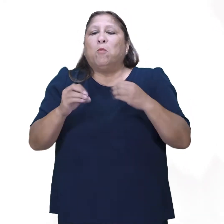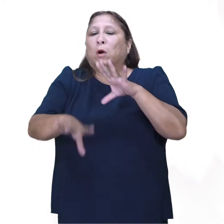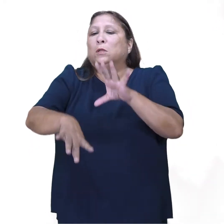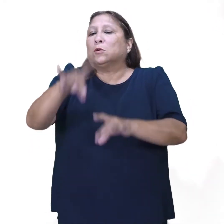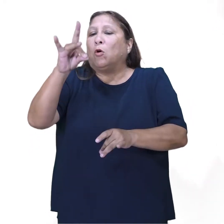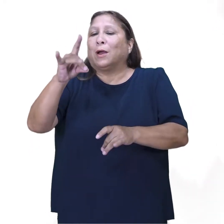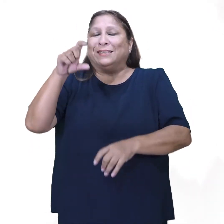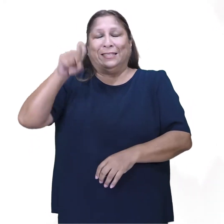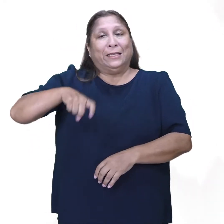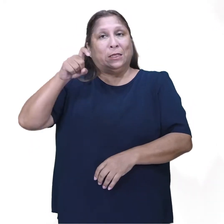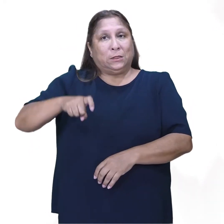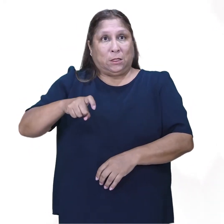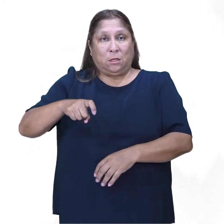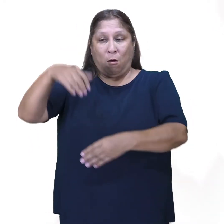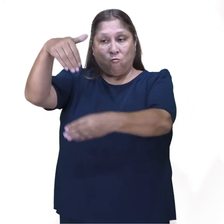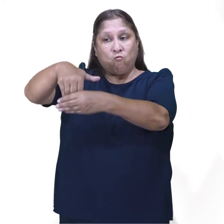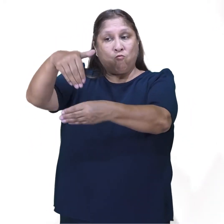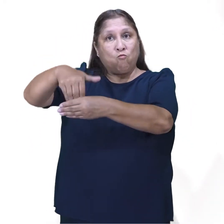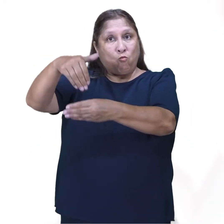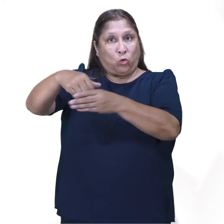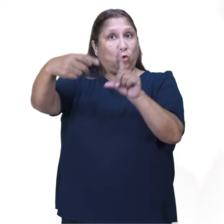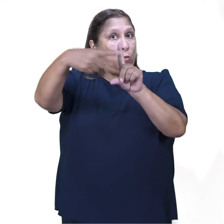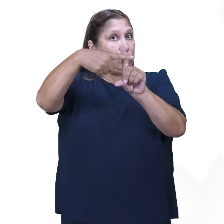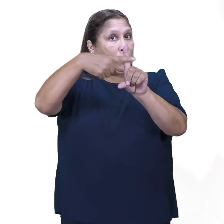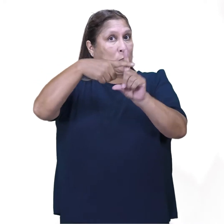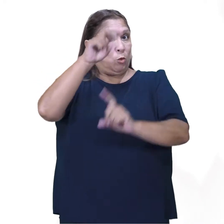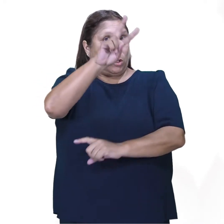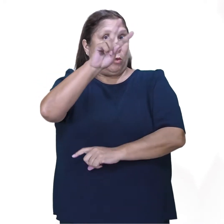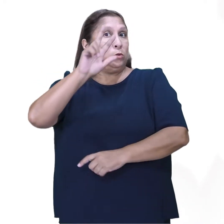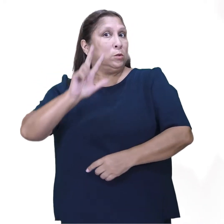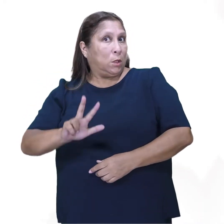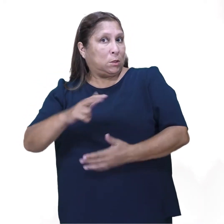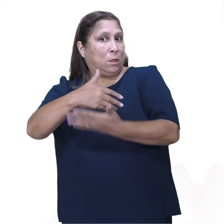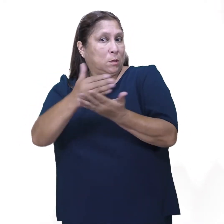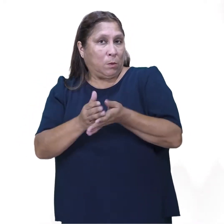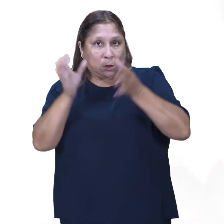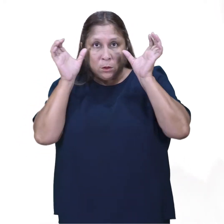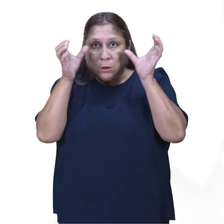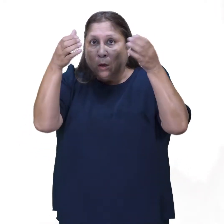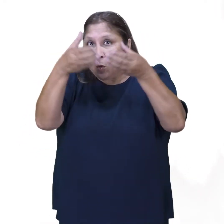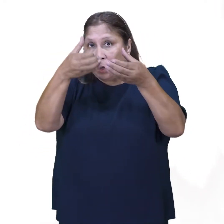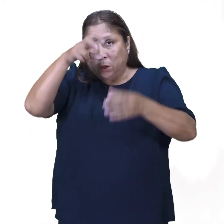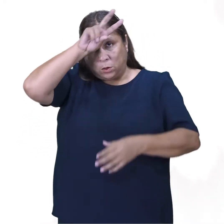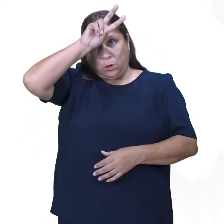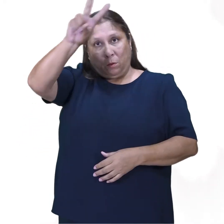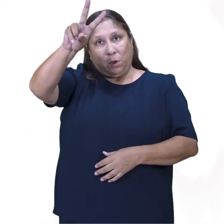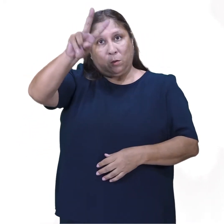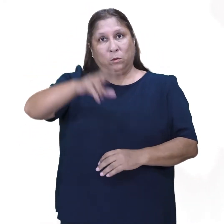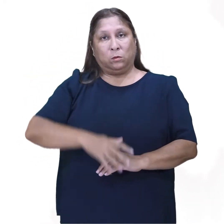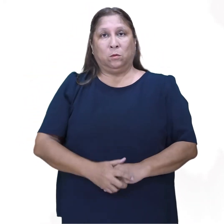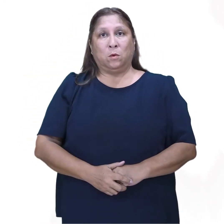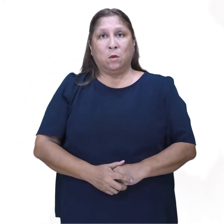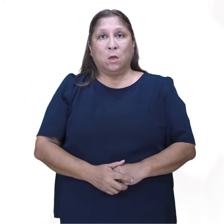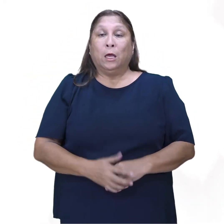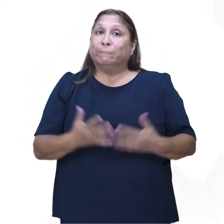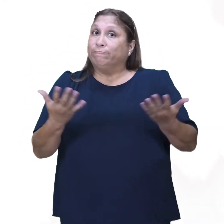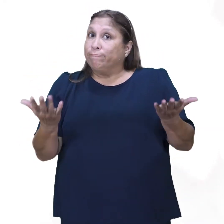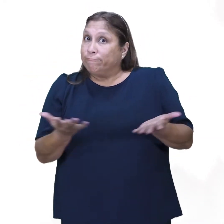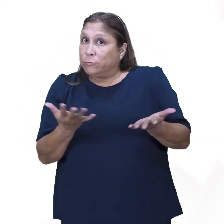elegido, requiere como mínimo el voto favorable de dos terceras partes del Congreso de la República. Por